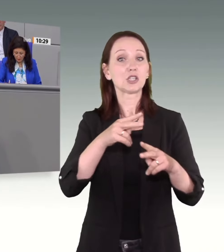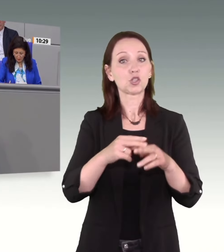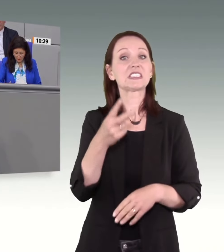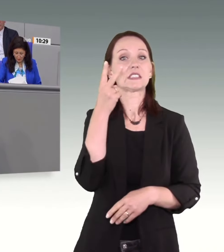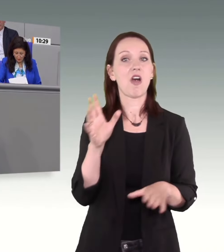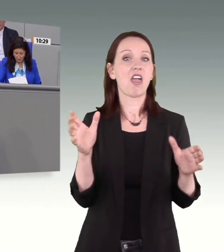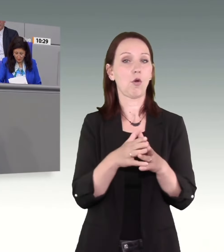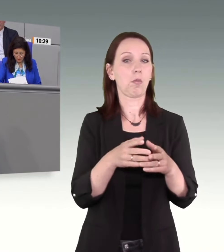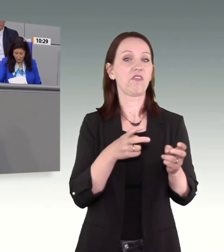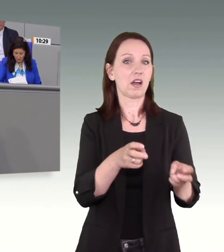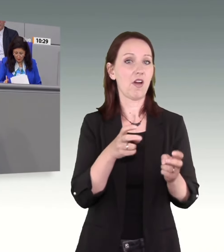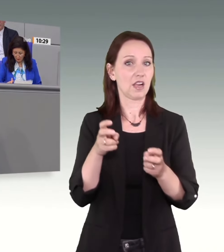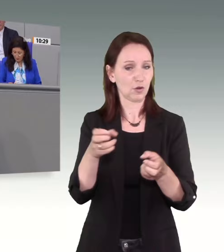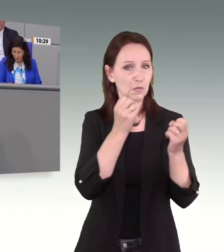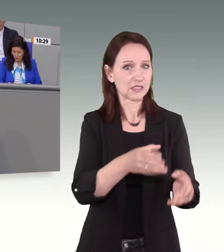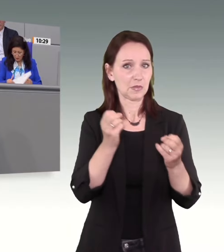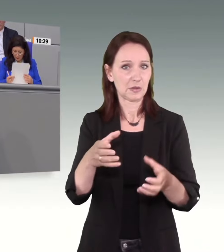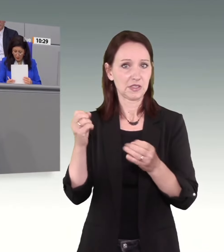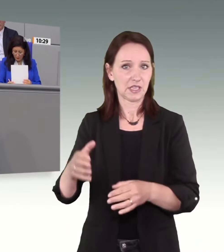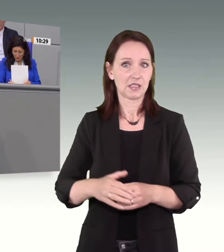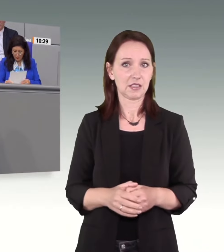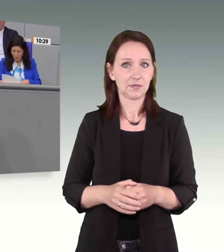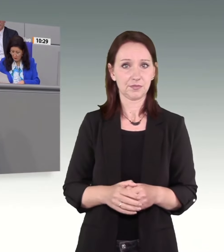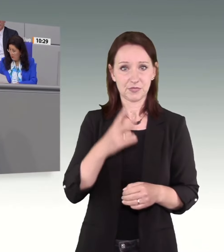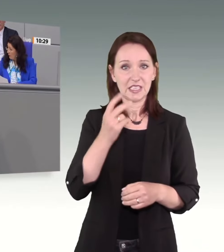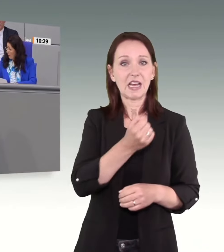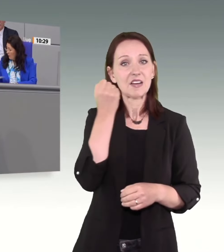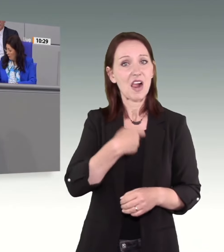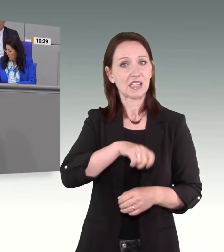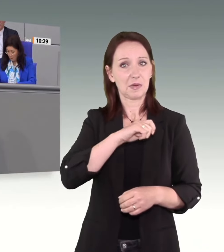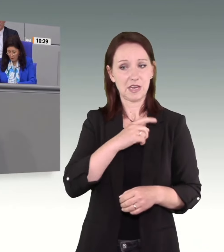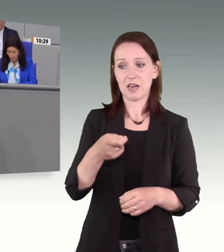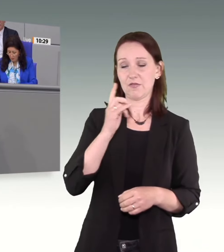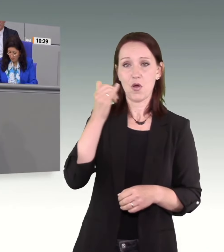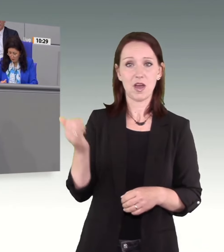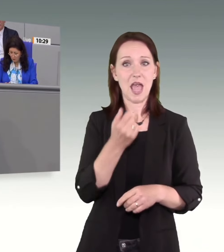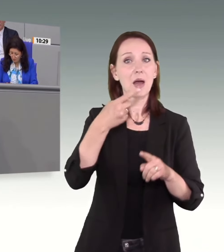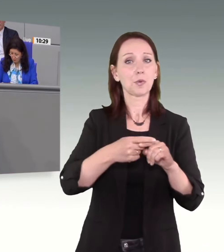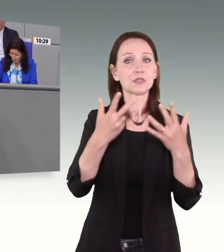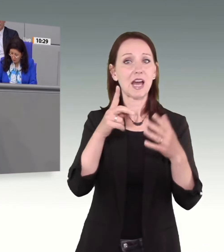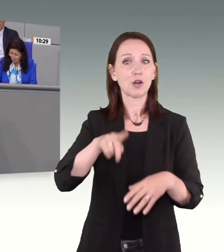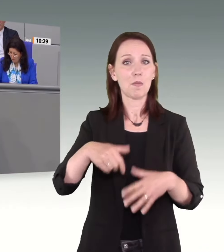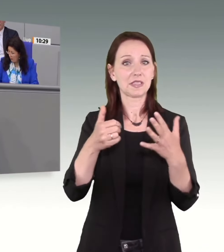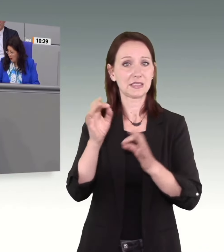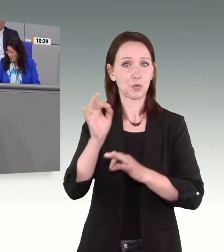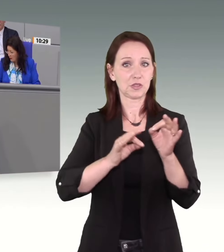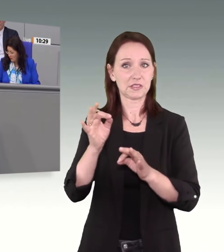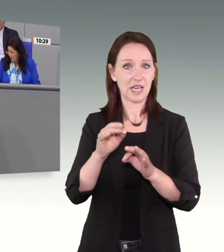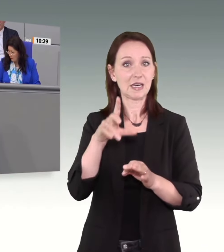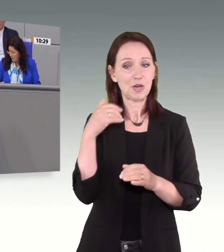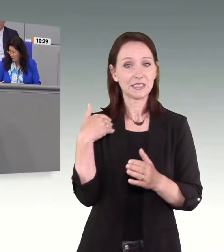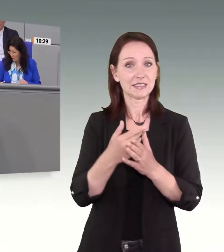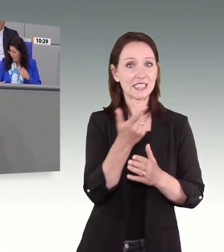höchsten Stand seit 2007. Zu dieser Steigerung beigetragen haben nicht zuletzt inzwischen fast